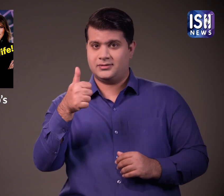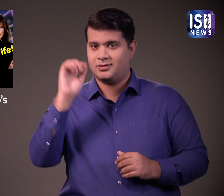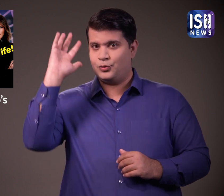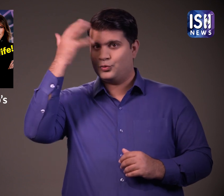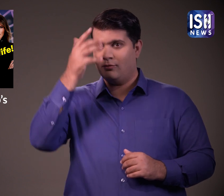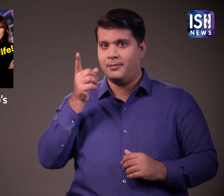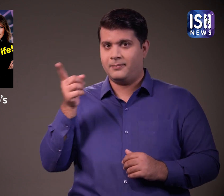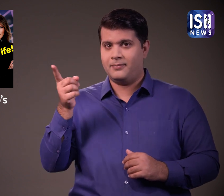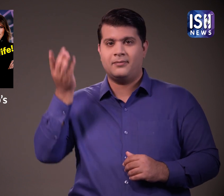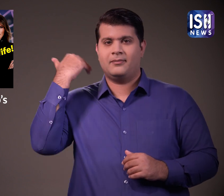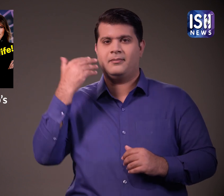राश्ट्रोपती नहीं थे